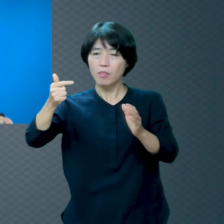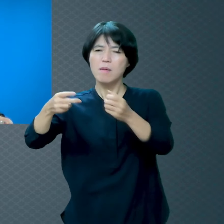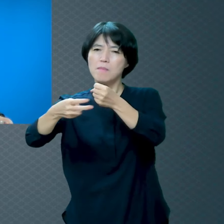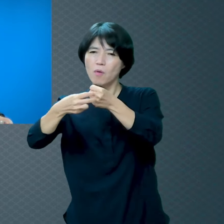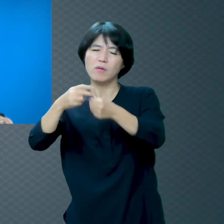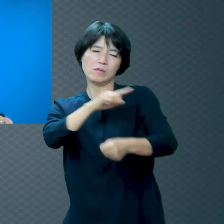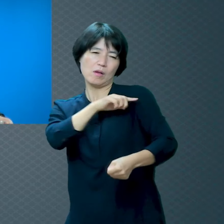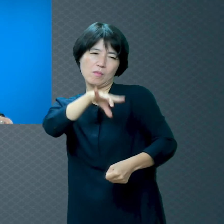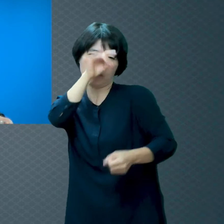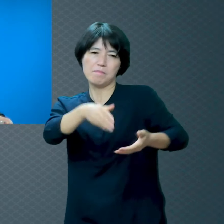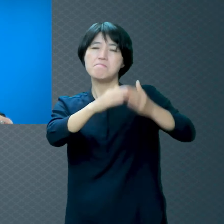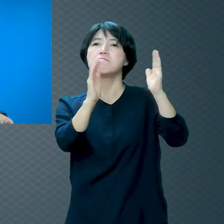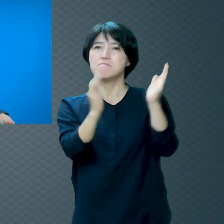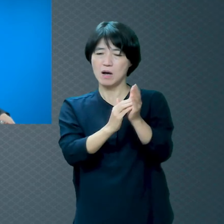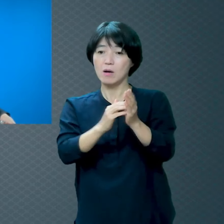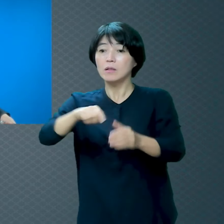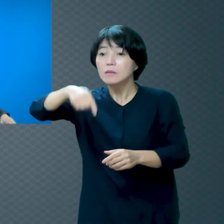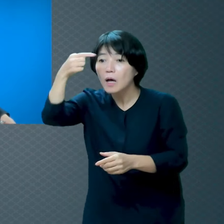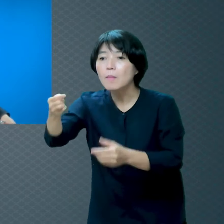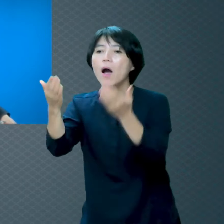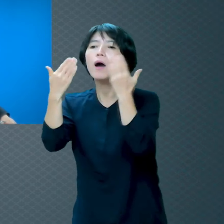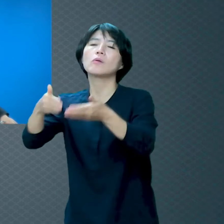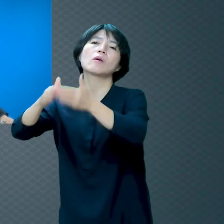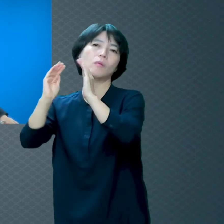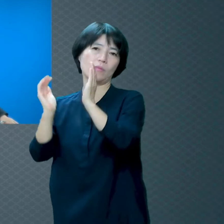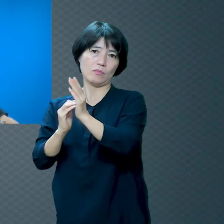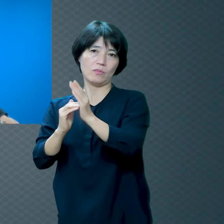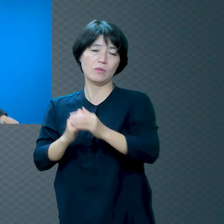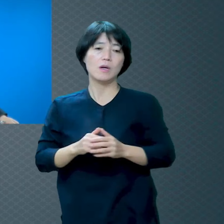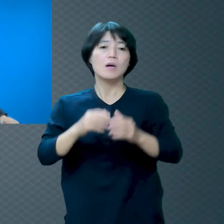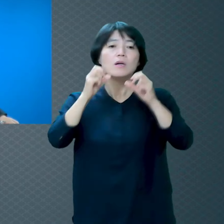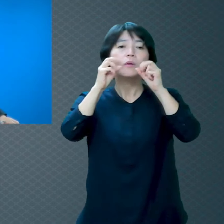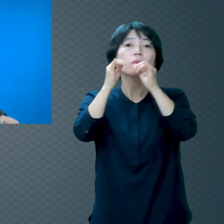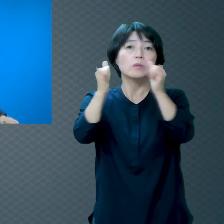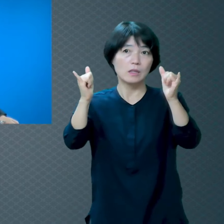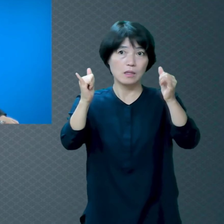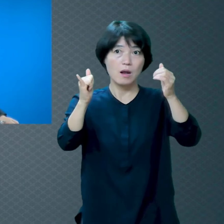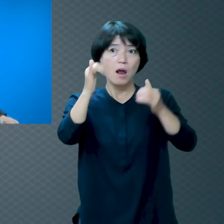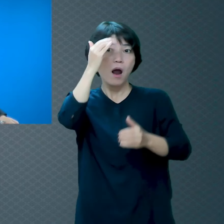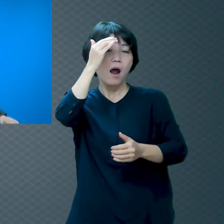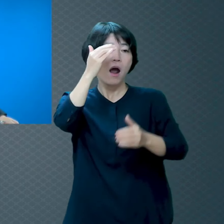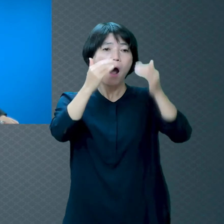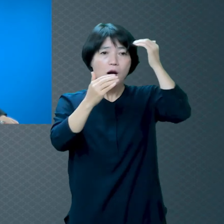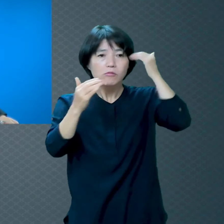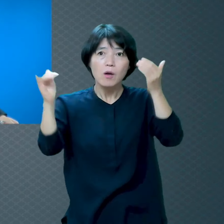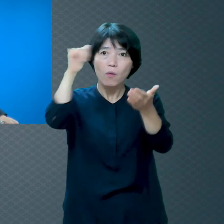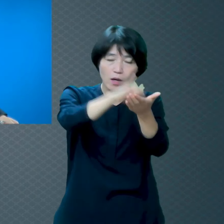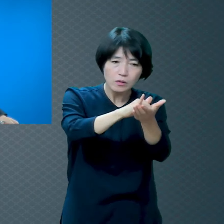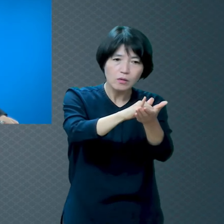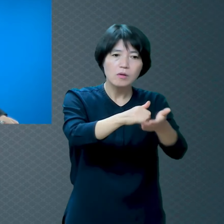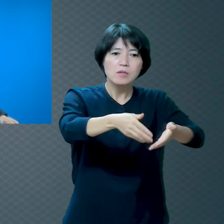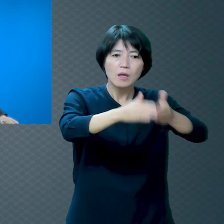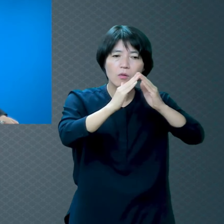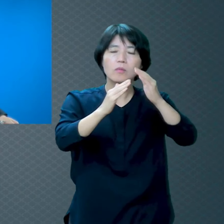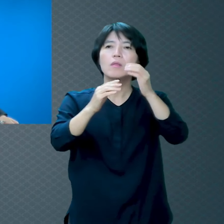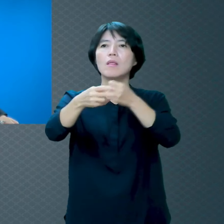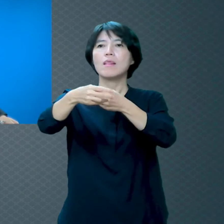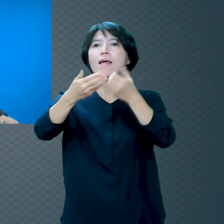우리나라가 선교사들이 세운 학교와 병원들이 많습니다